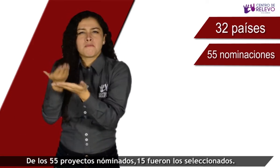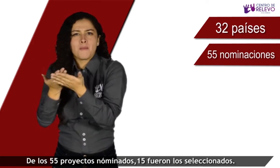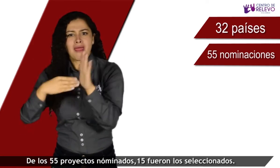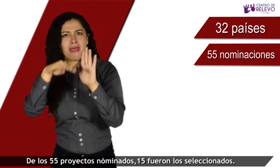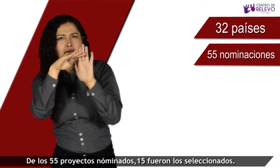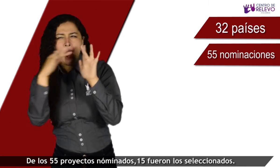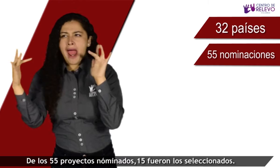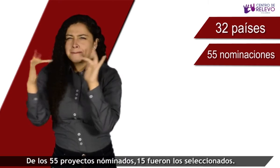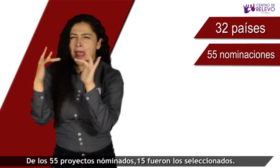seleccionados.